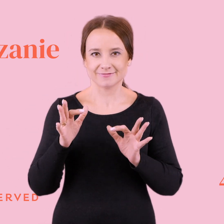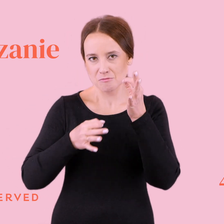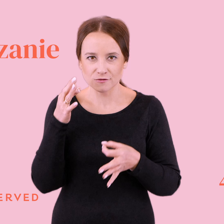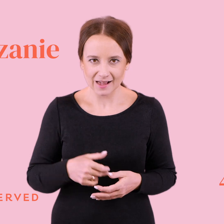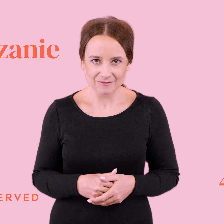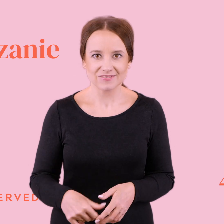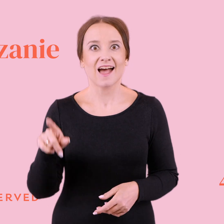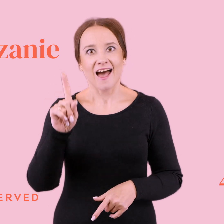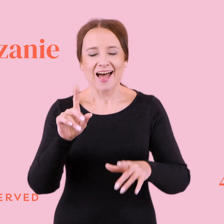Ale w ogóle...